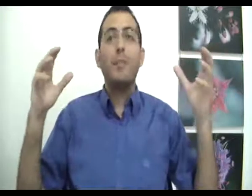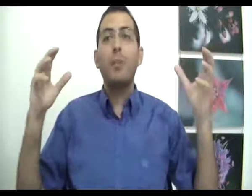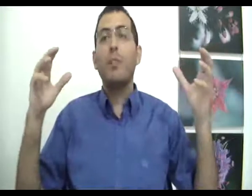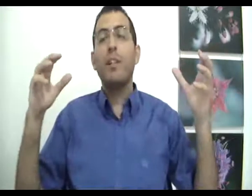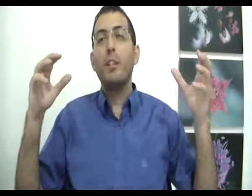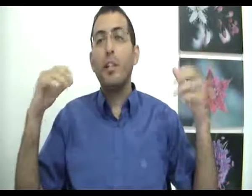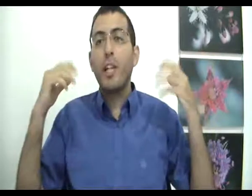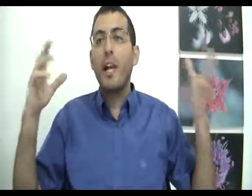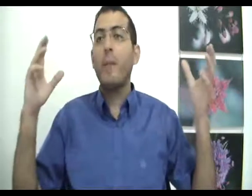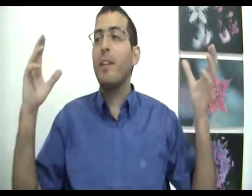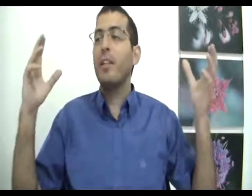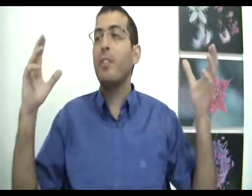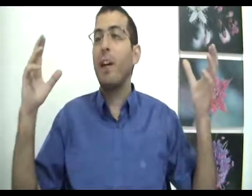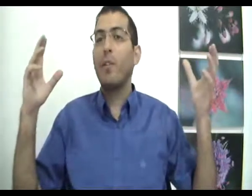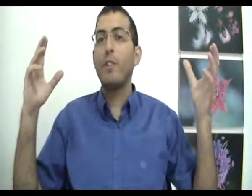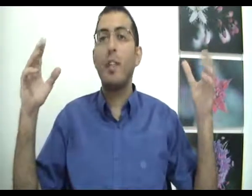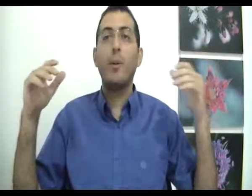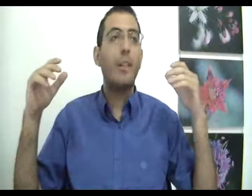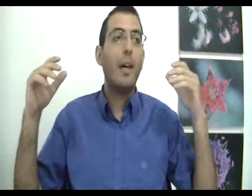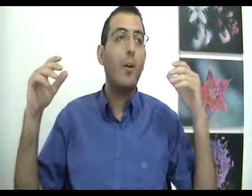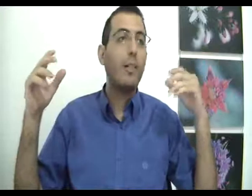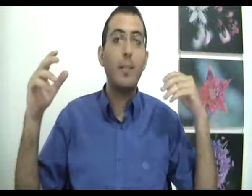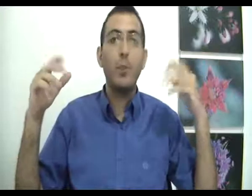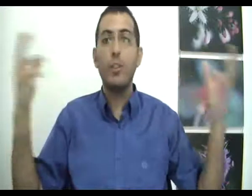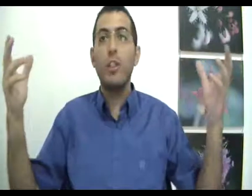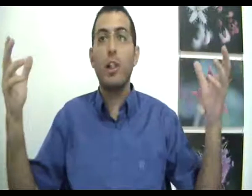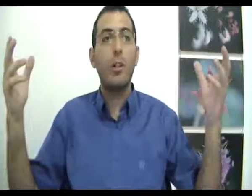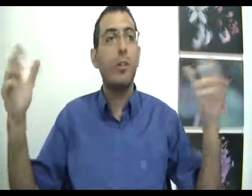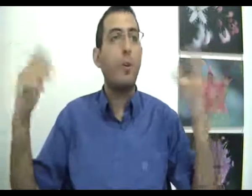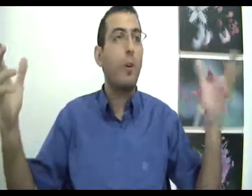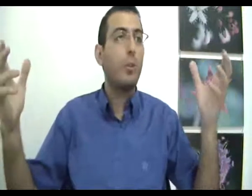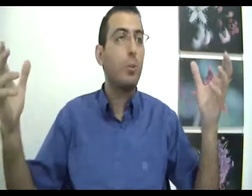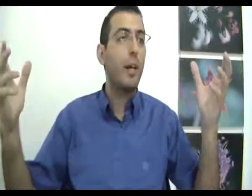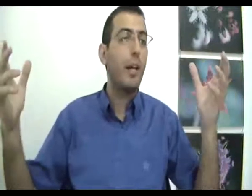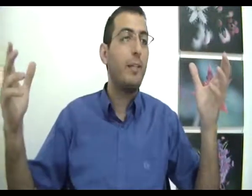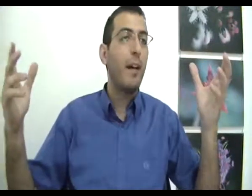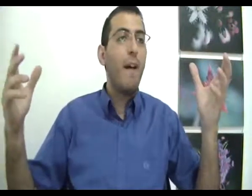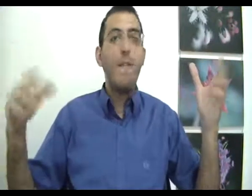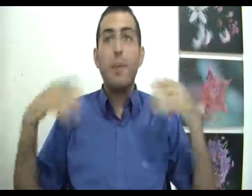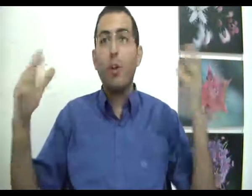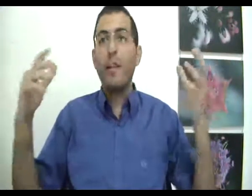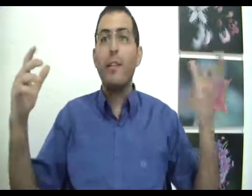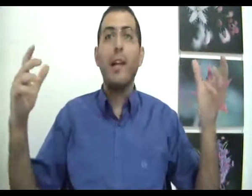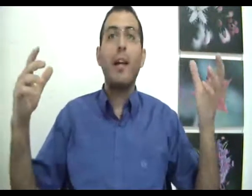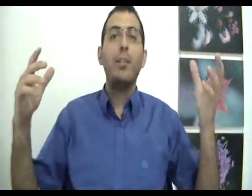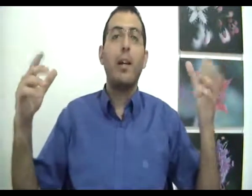משהו ושישכיח ממני את החשיבה החיובית שלי או את הדמיון שלי שהכל הטובה או כל איזו שטות אחרת, ופתאום אני אתחיל להרגיש רע.